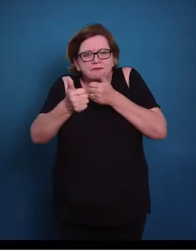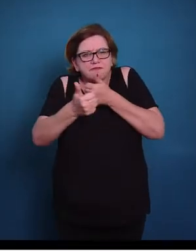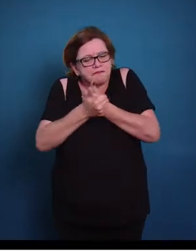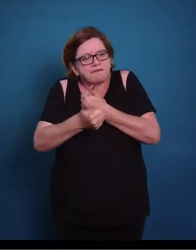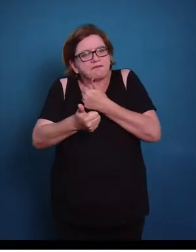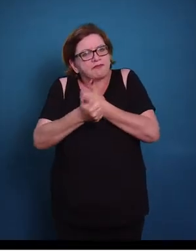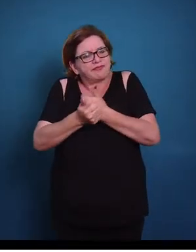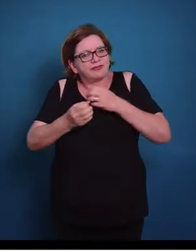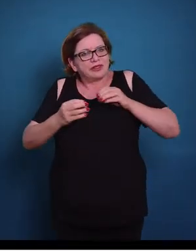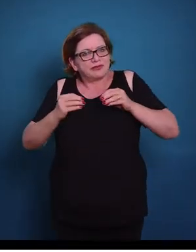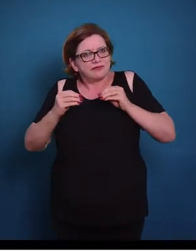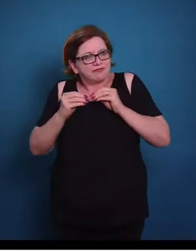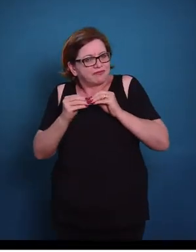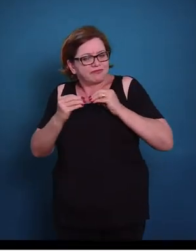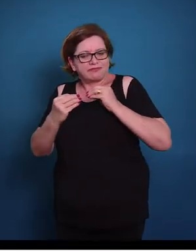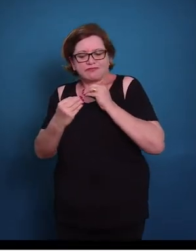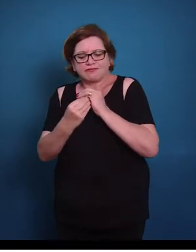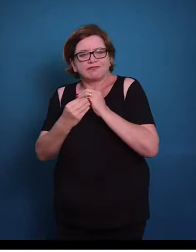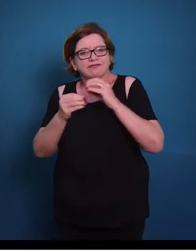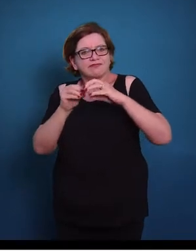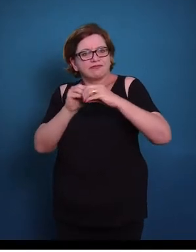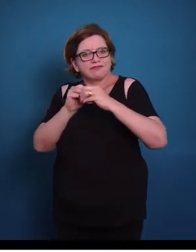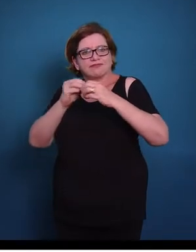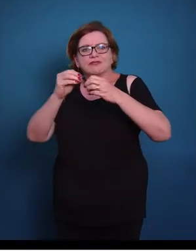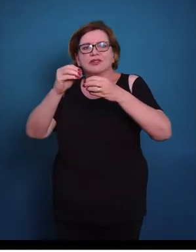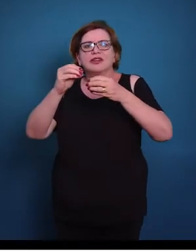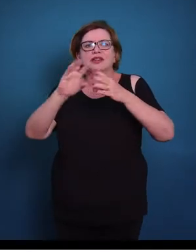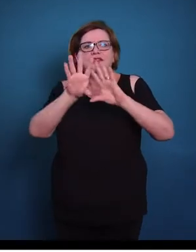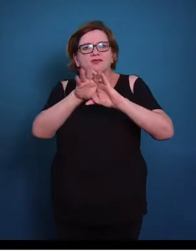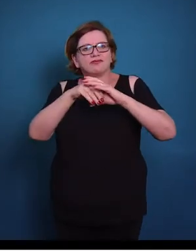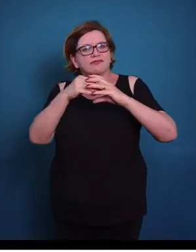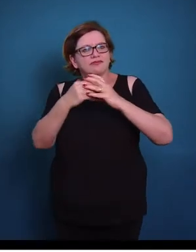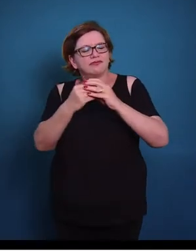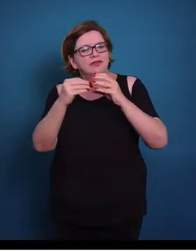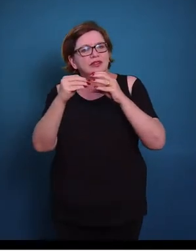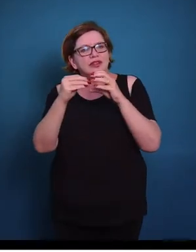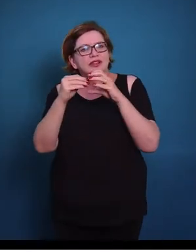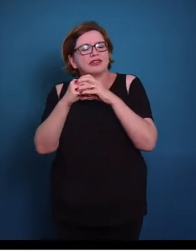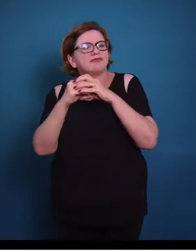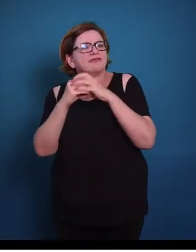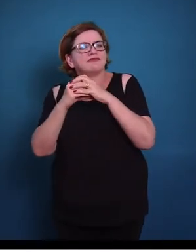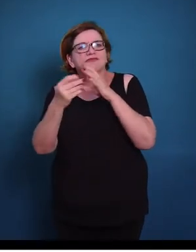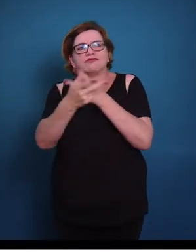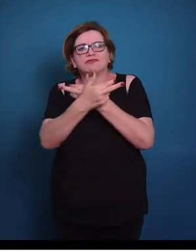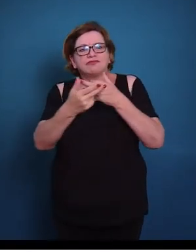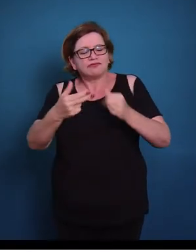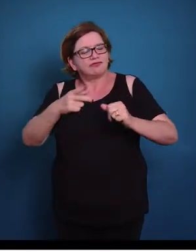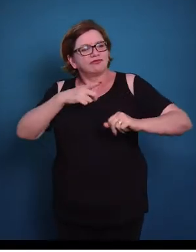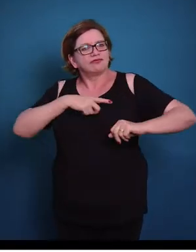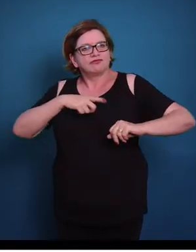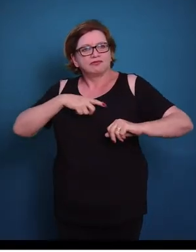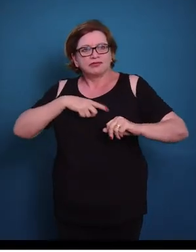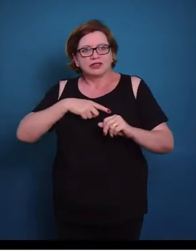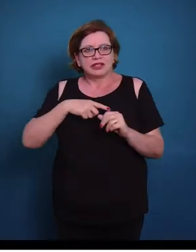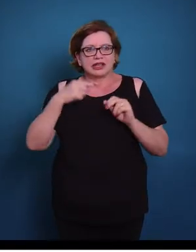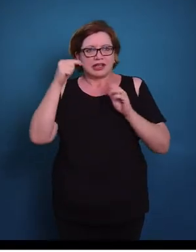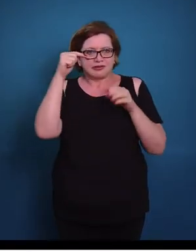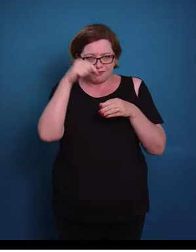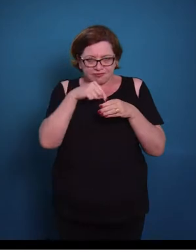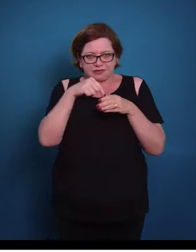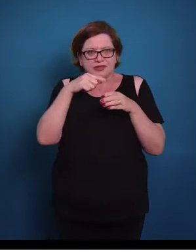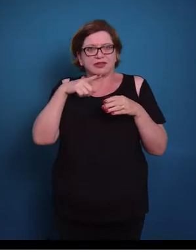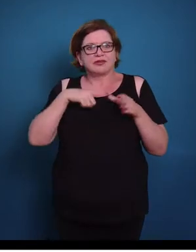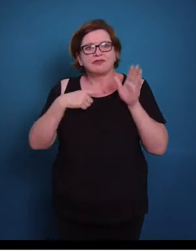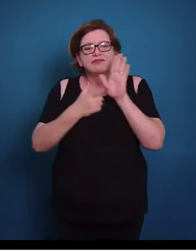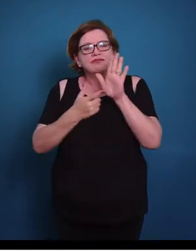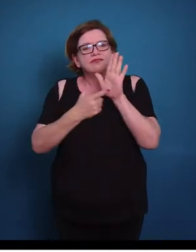firmemente por junções celulares. O que são essas junções celulares? Então nós temos, aqui nós temos um esquema de uma célula